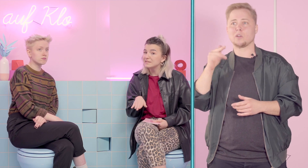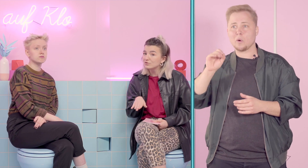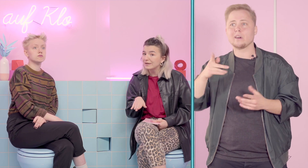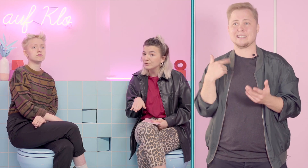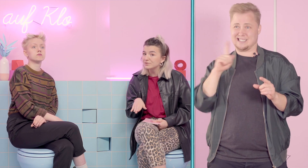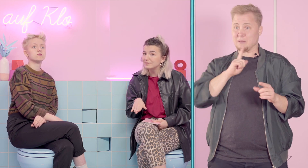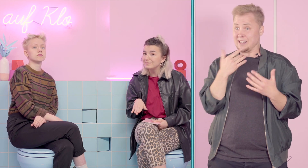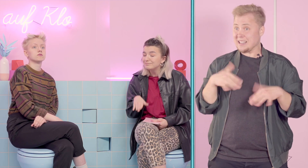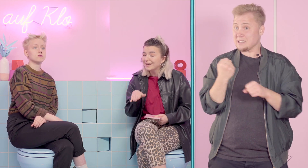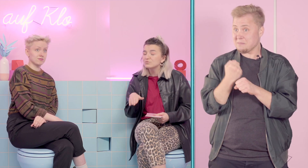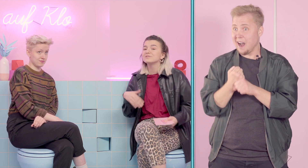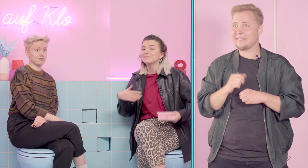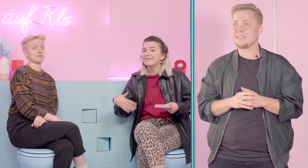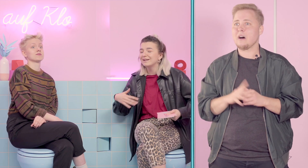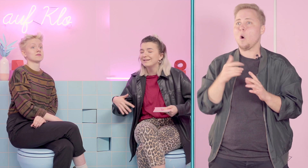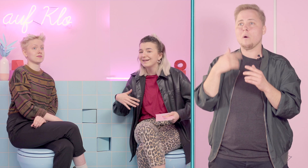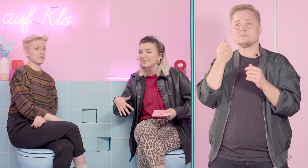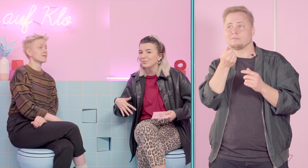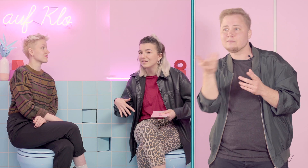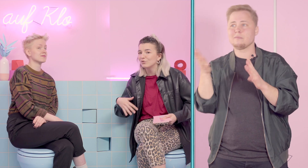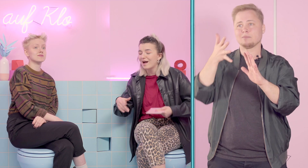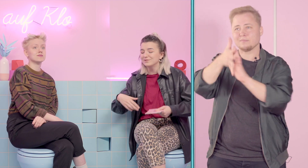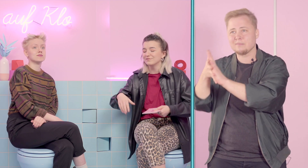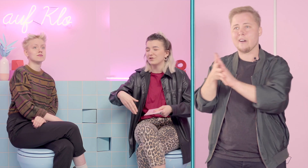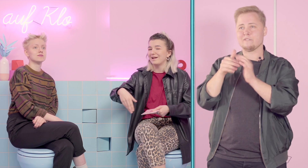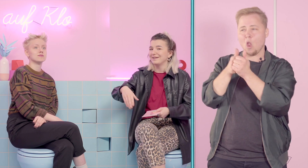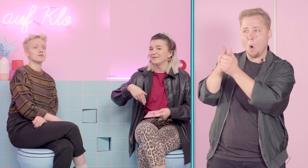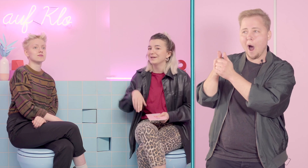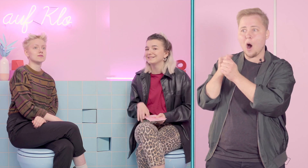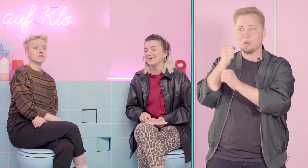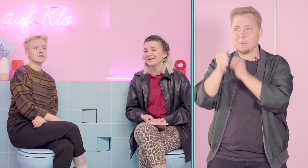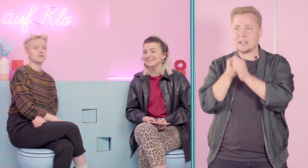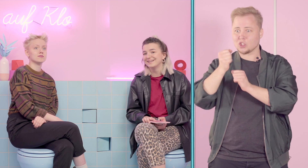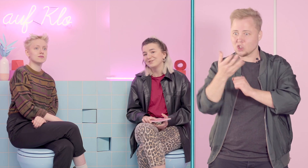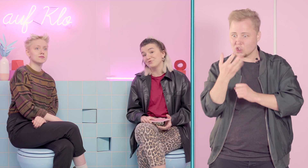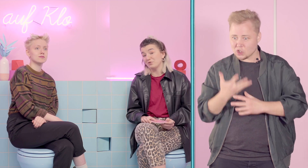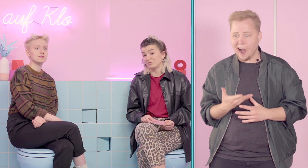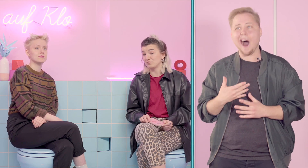TikTok-Algorithmus gemacht und mittlerweile lerne ich so ein bisschen Vokabeln so von alleine in meiner Timeline. Das tut auch ganz gut.